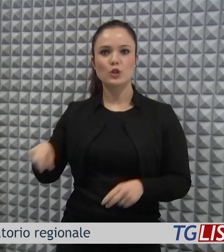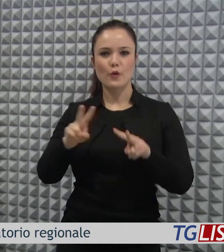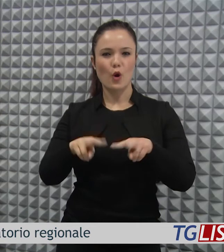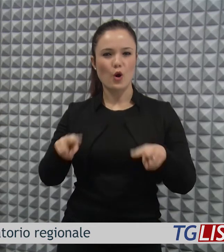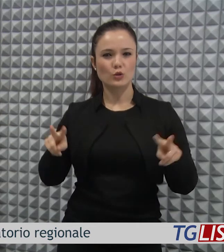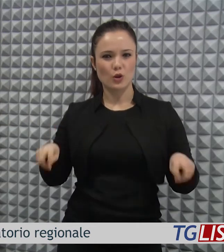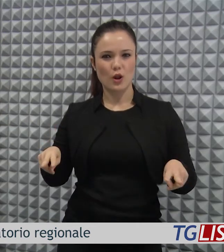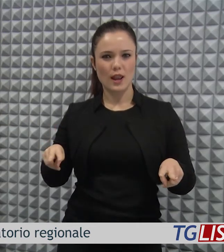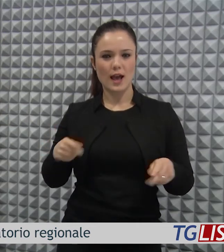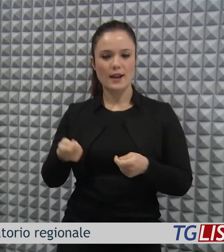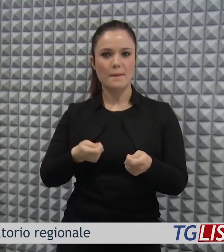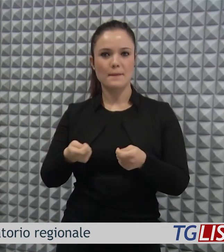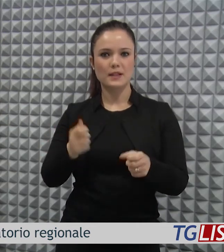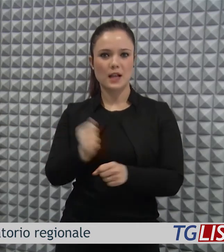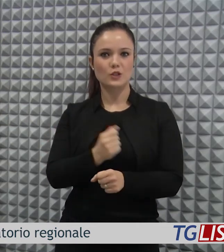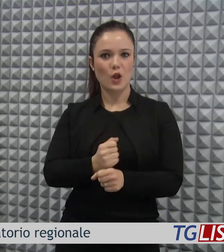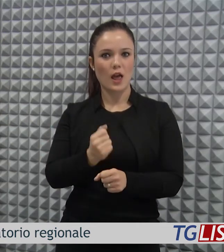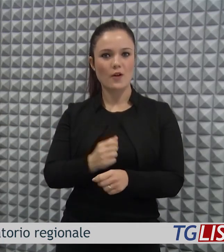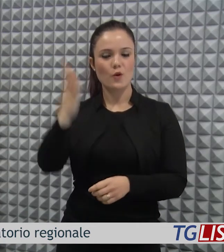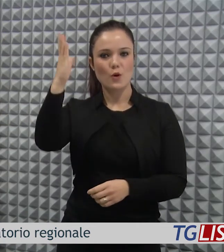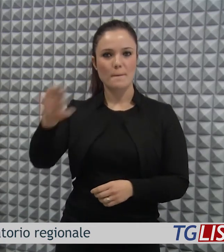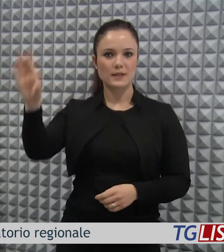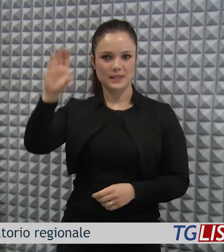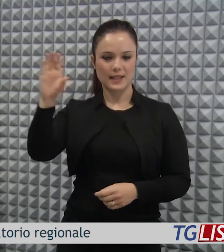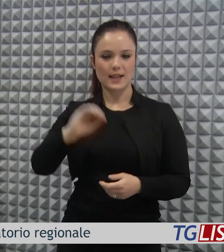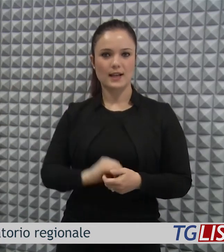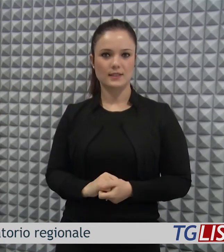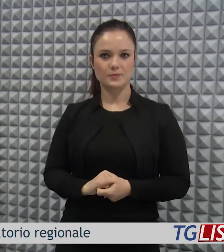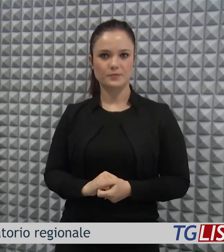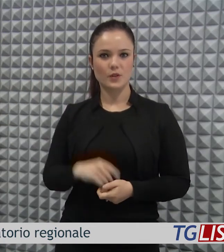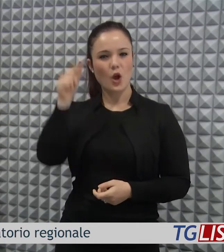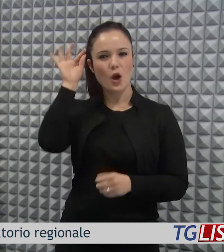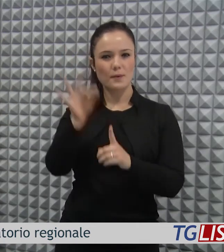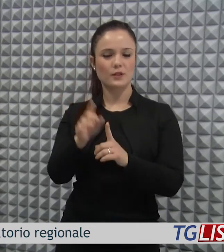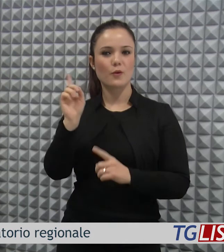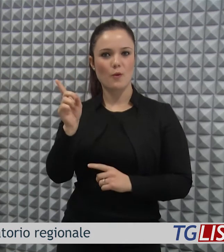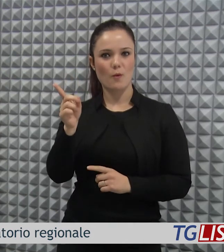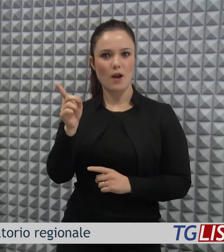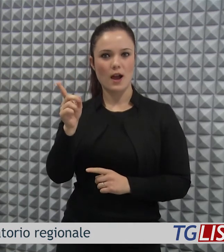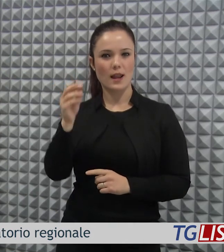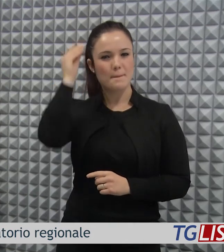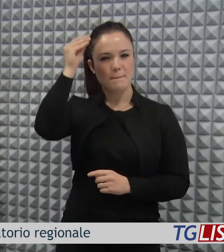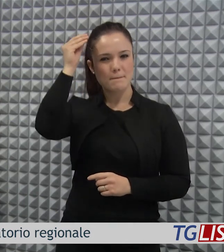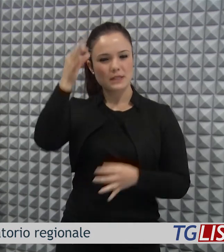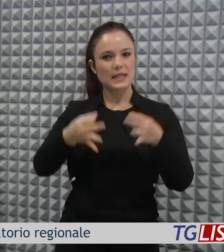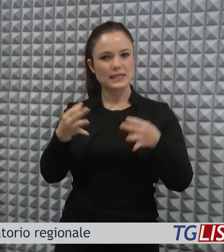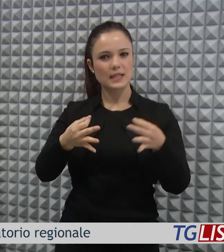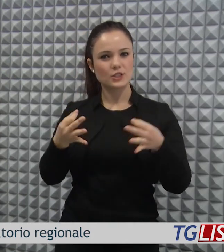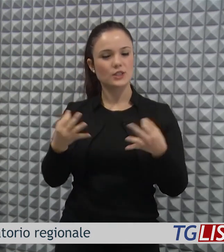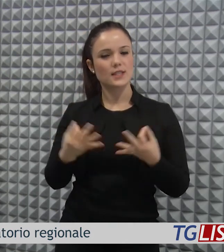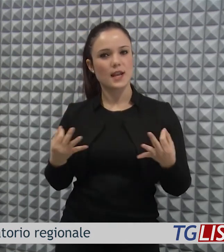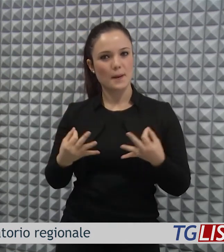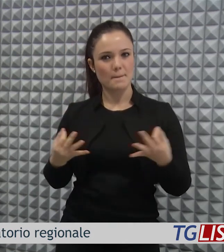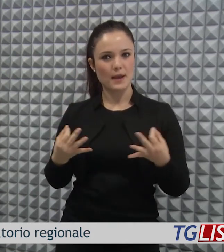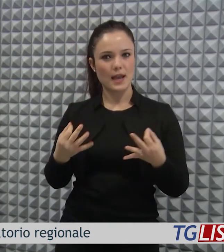monitorare il mercato del lavoro in Basilicata, in modo da assumere le decisioni più idonee